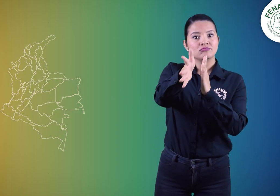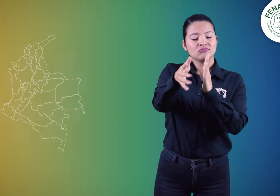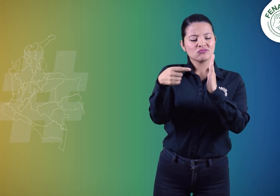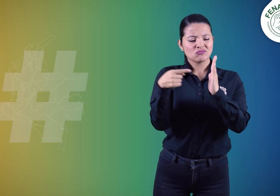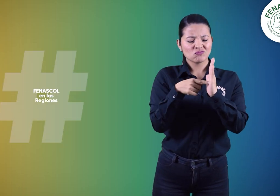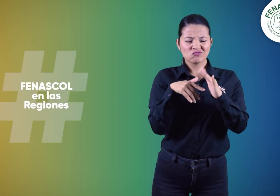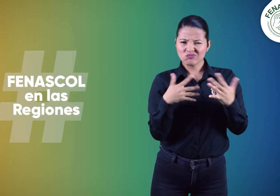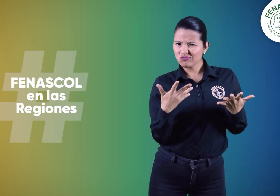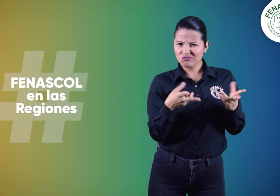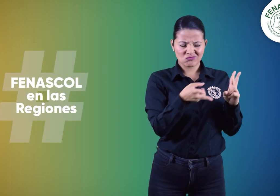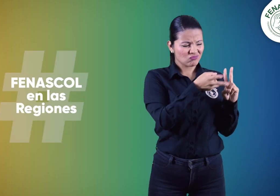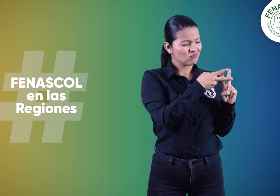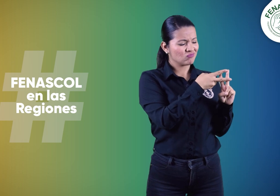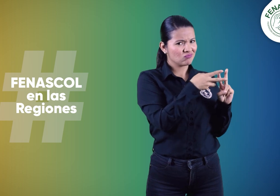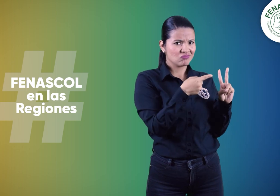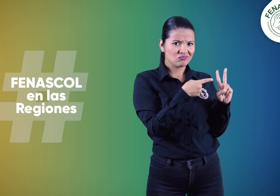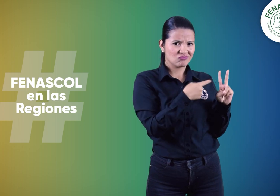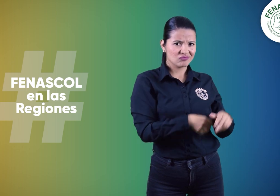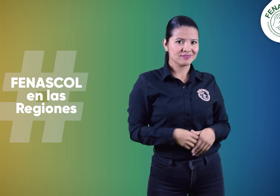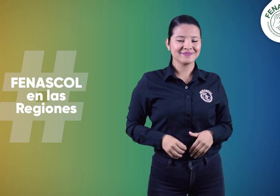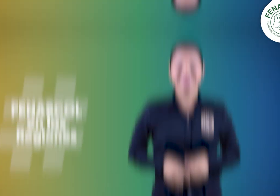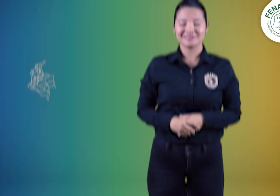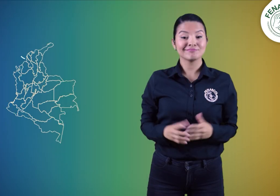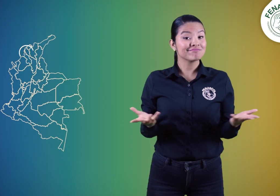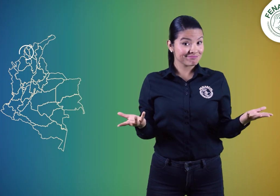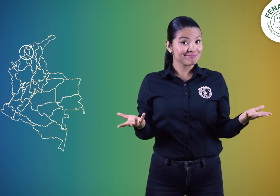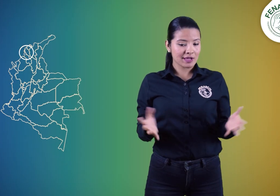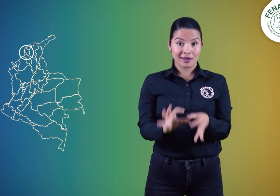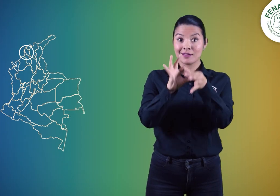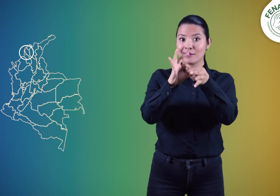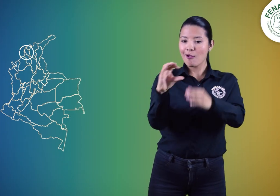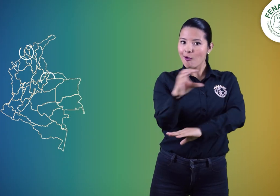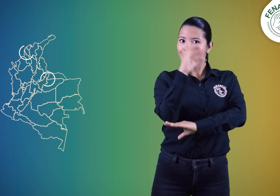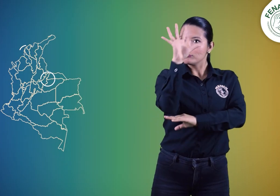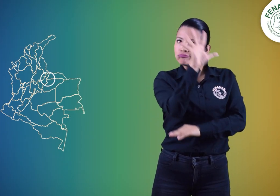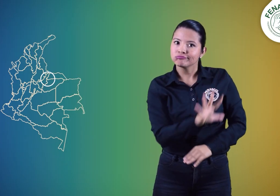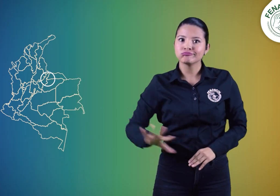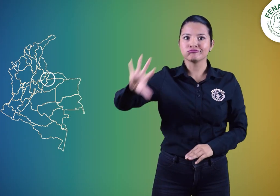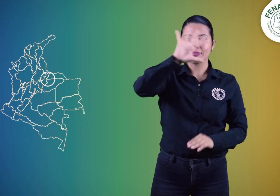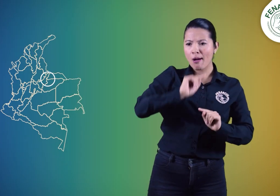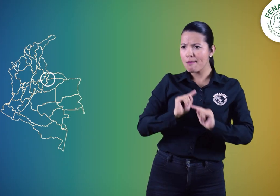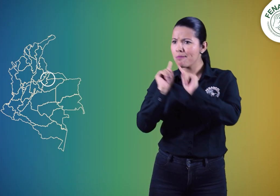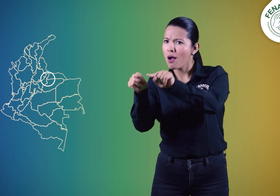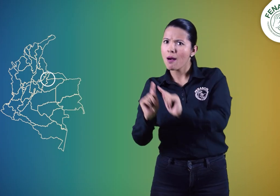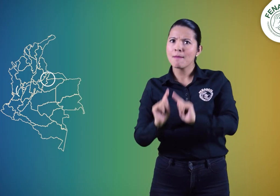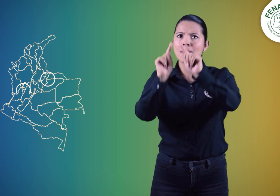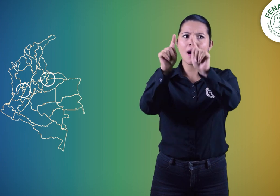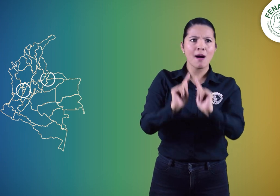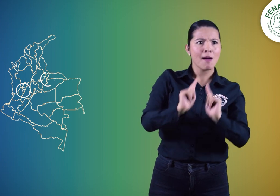¿Qué significa este numeral? Así es, FENASCOL irá a varios lugares de Colombia para